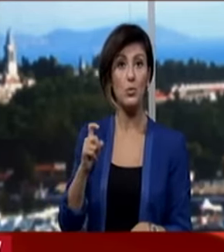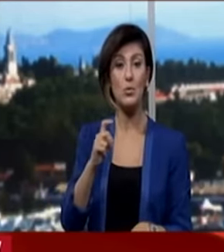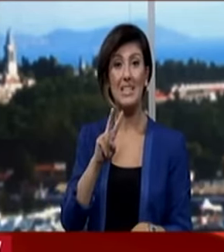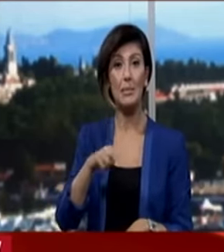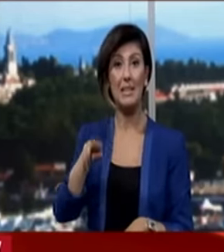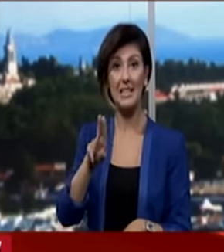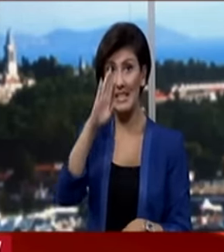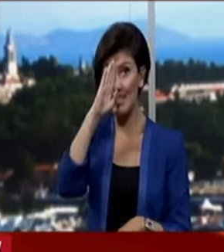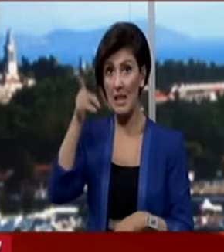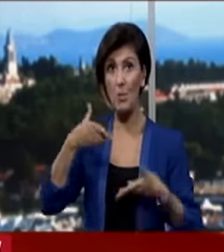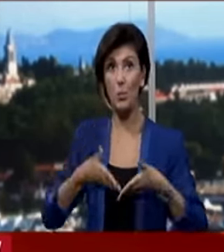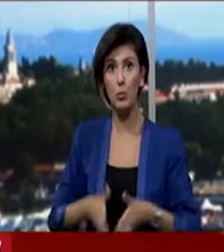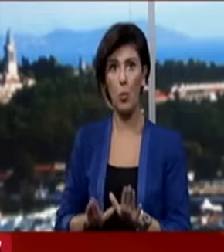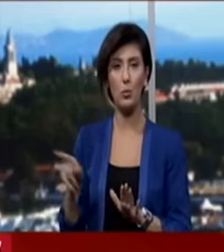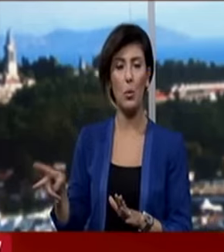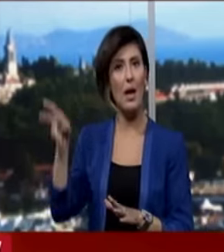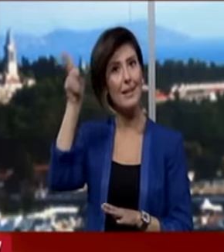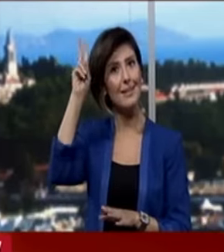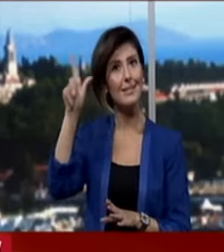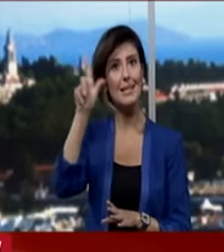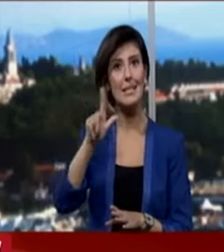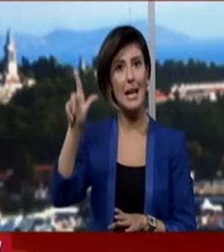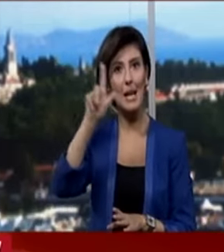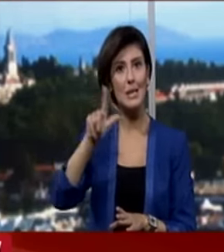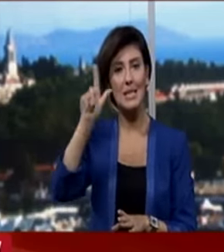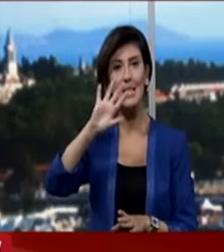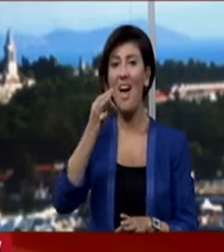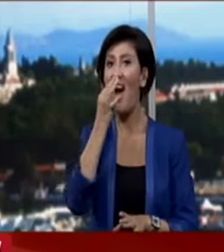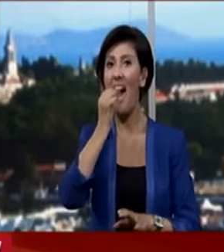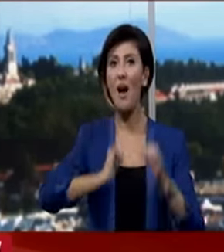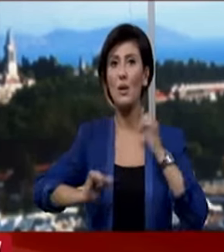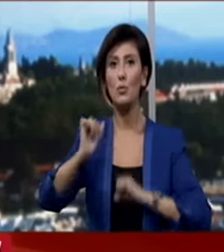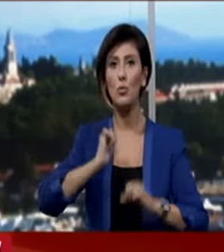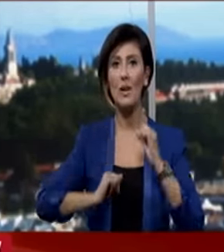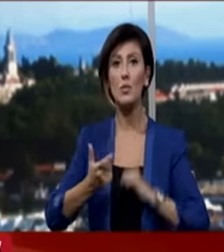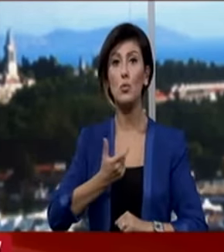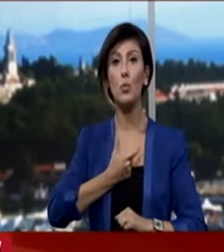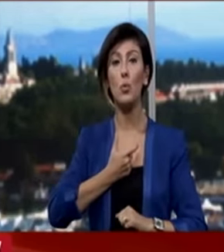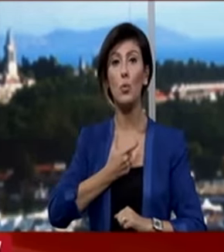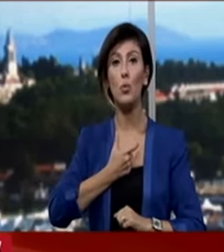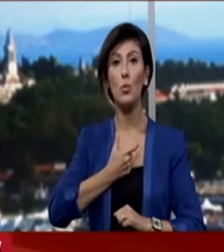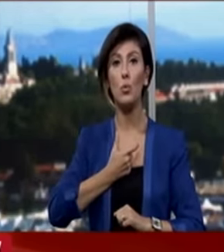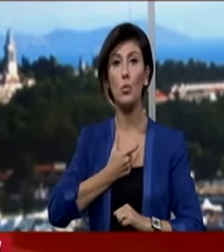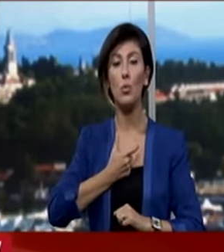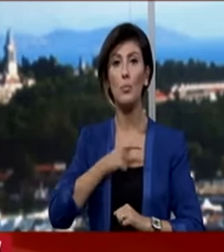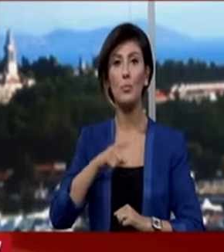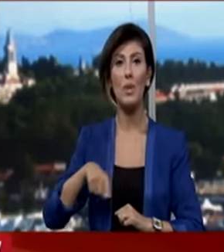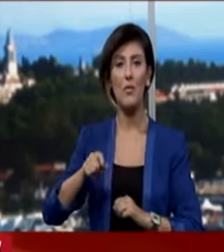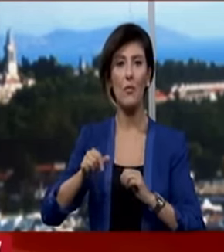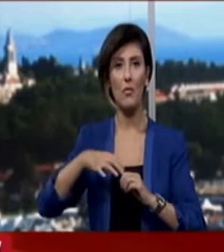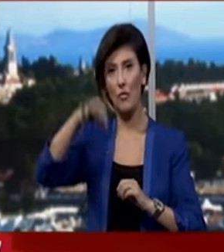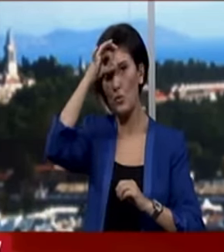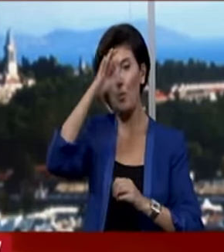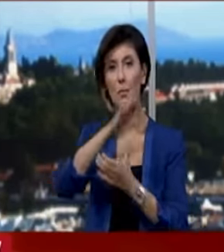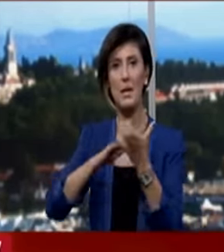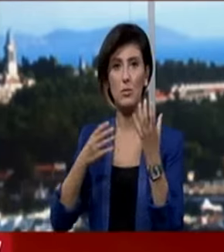1927'de İstanbul'da doğan Çetin Altan Galatasaray Lisesi ve Ankara Üniversitesi Hukuk Fakültesinden mezun oldu.